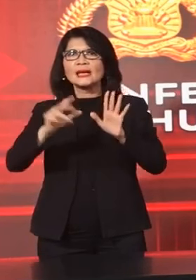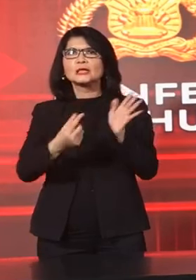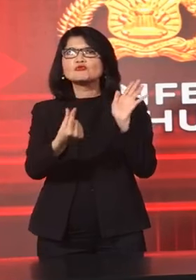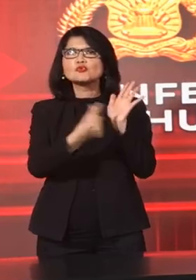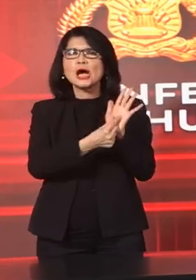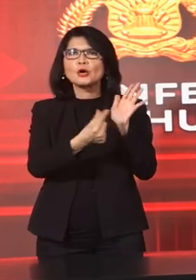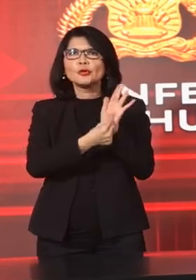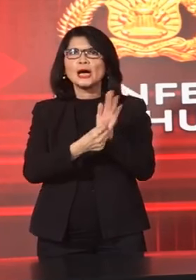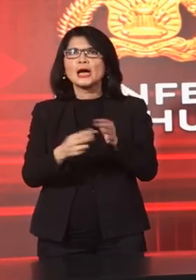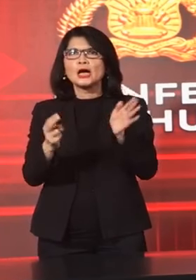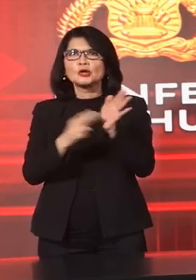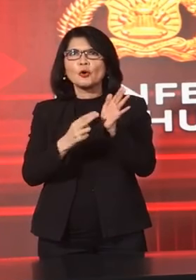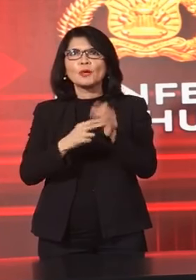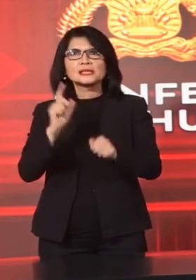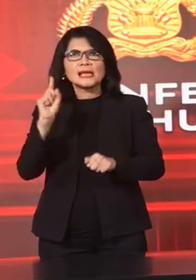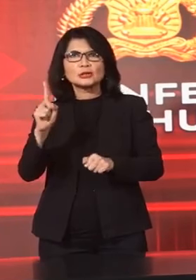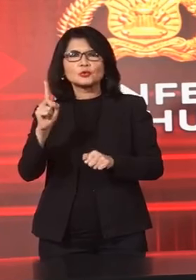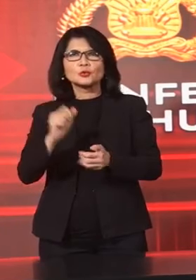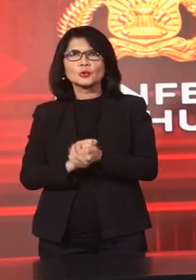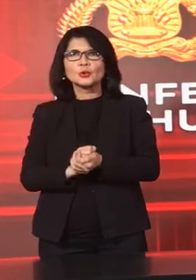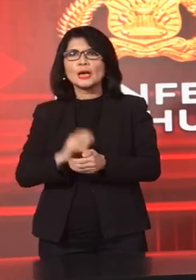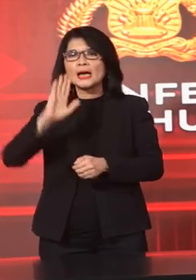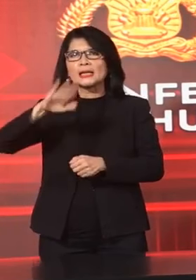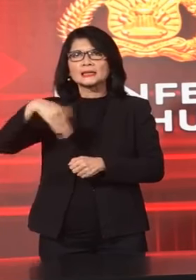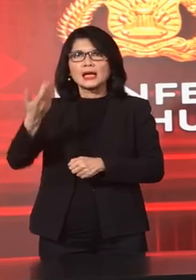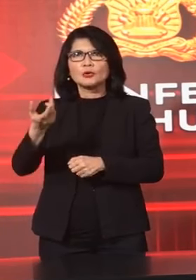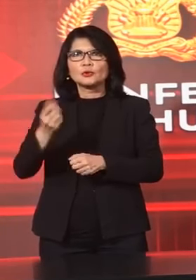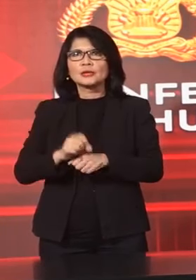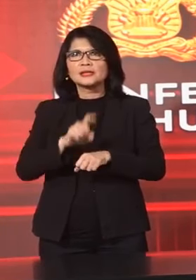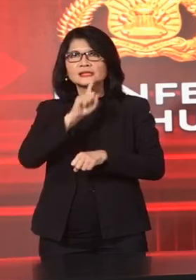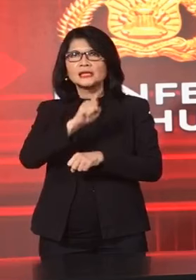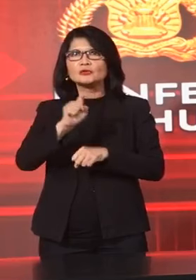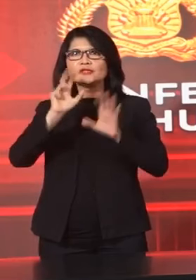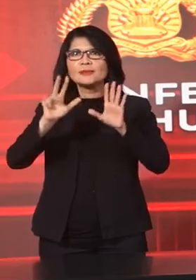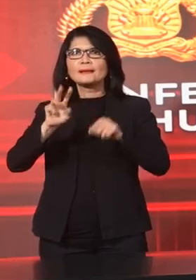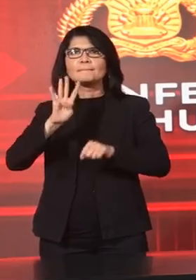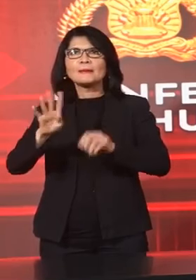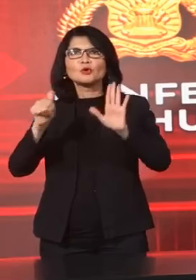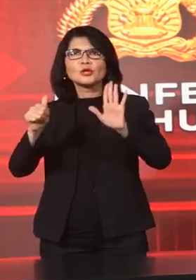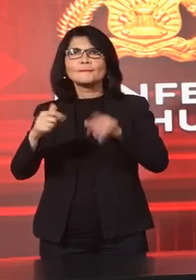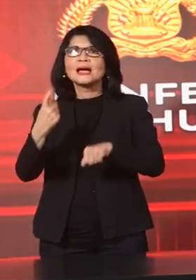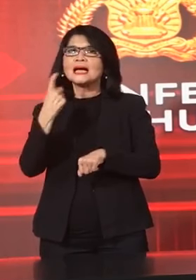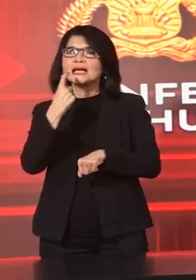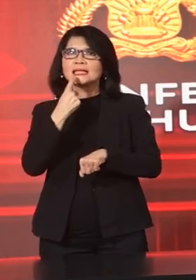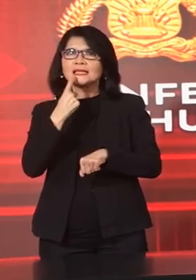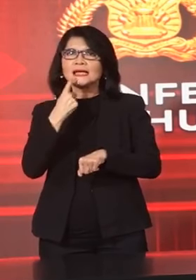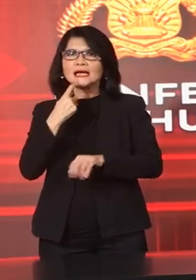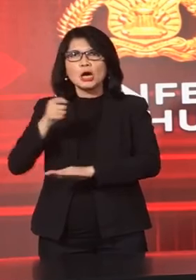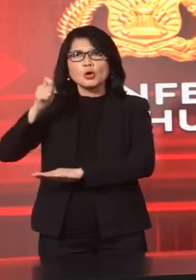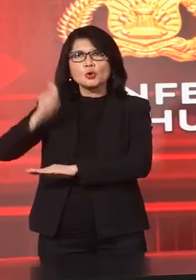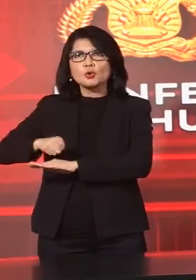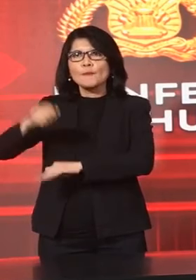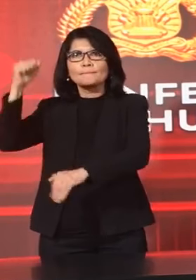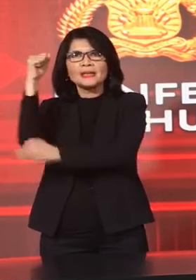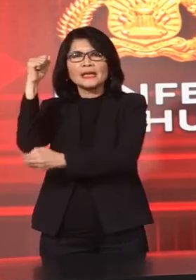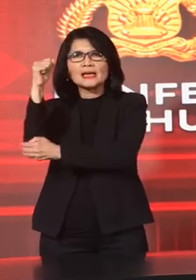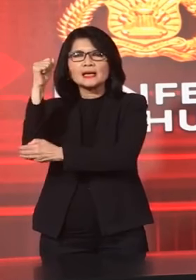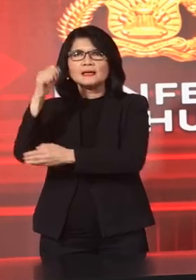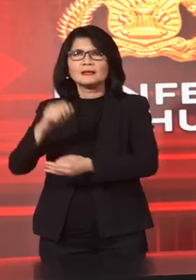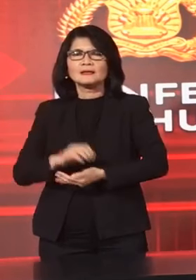Undang Nomor 1 Tahun 1946 Tentang Hukum Pidana